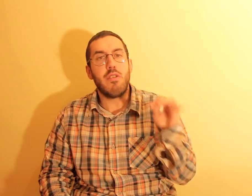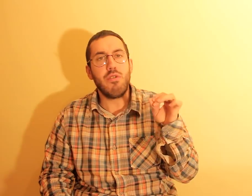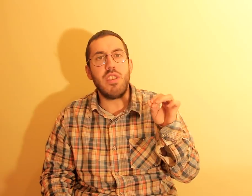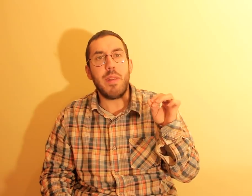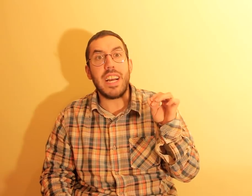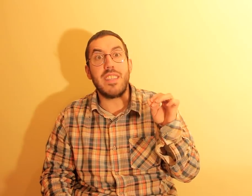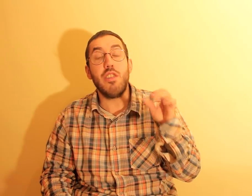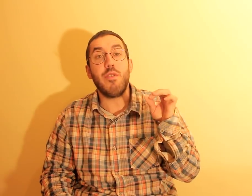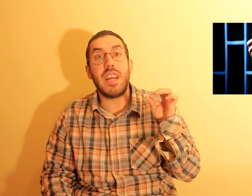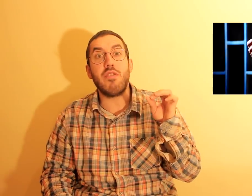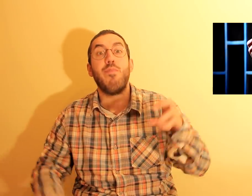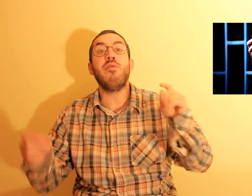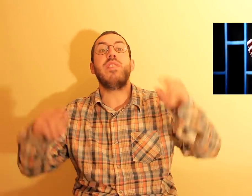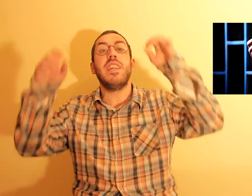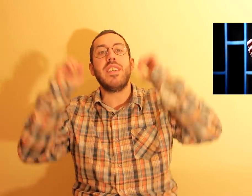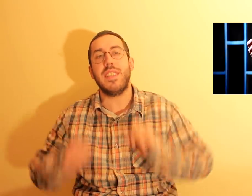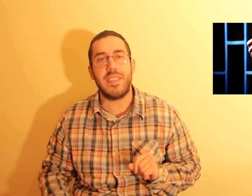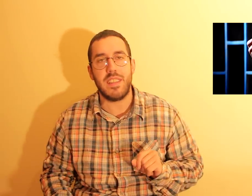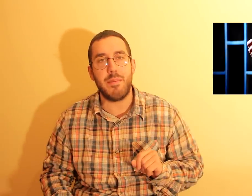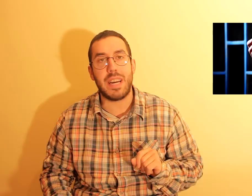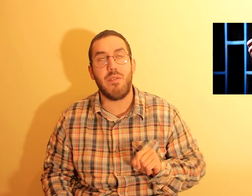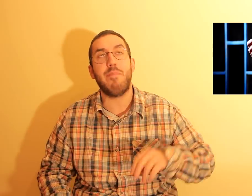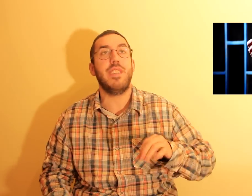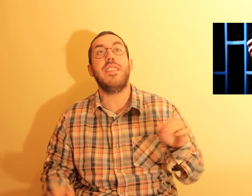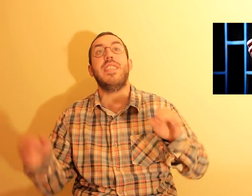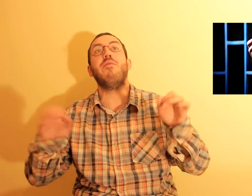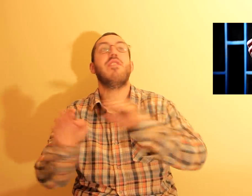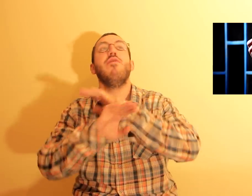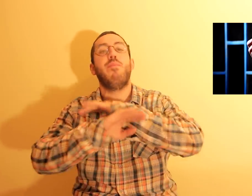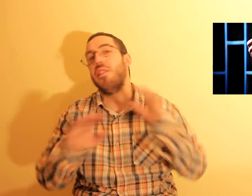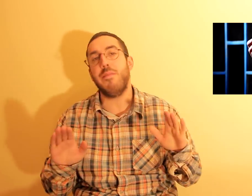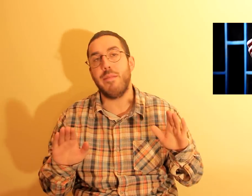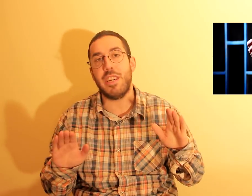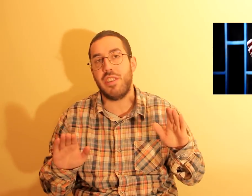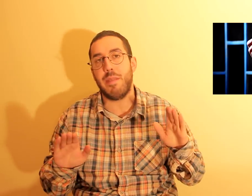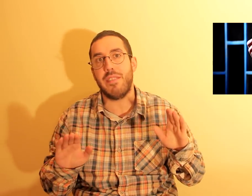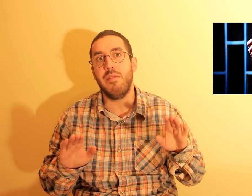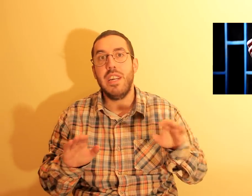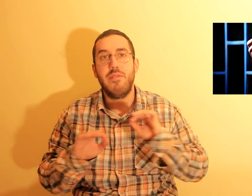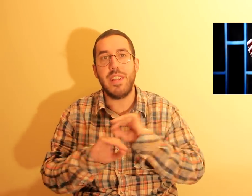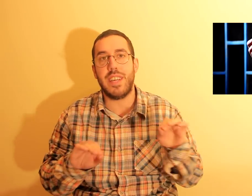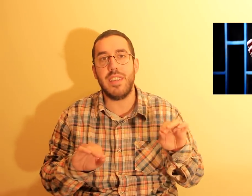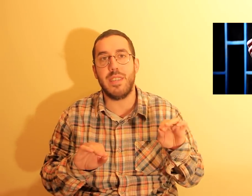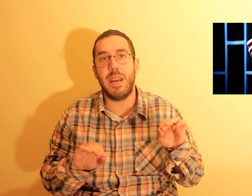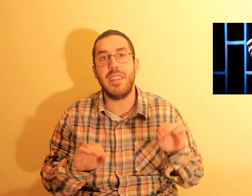Reclusos de Bragaça revoltaram-se por não terem acesso a tabaco. pois é, disseram que não podia haver mais tabaco durante aquela semana,